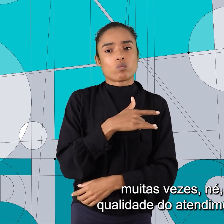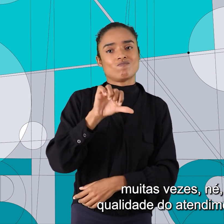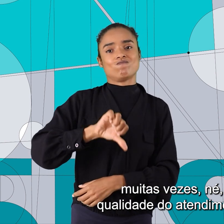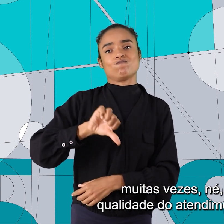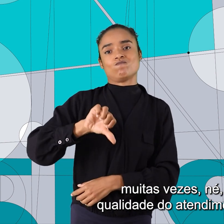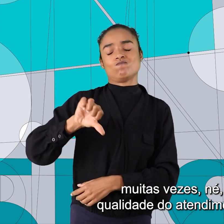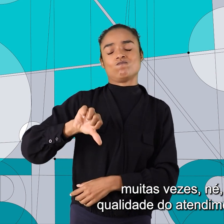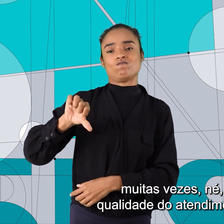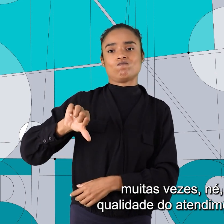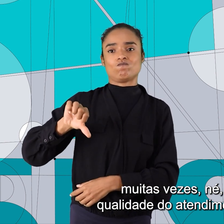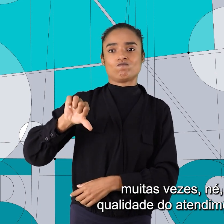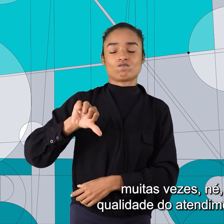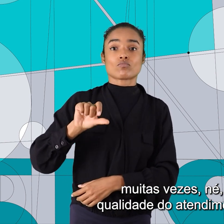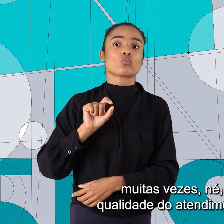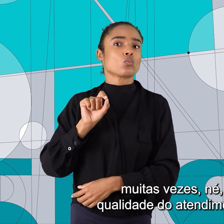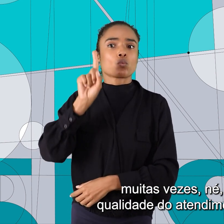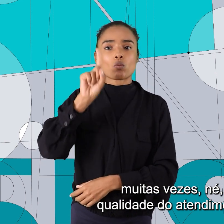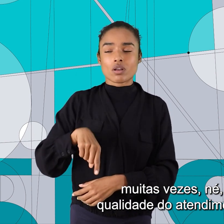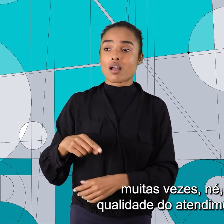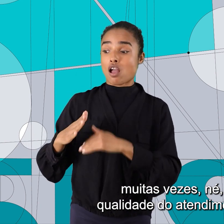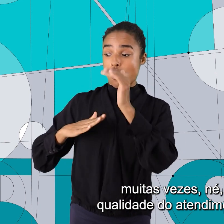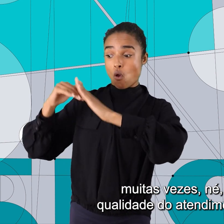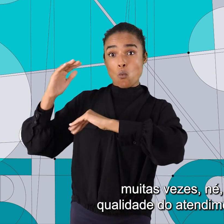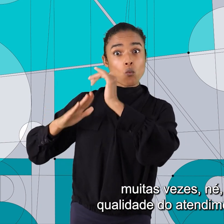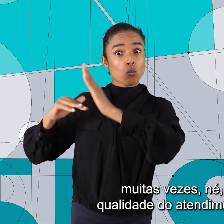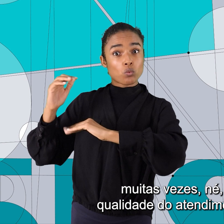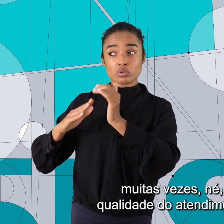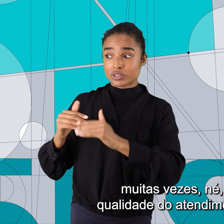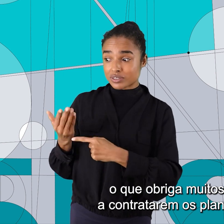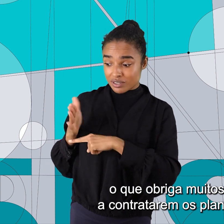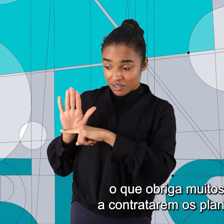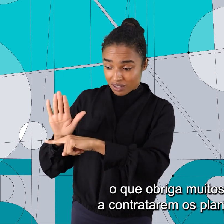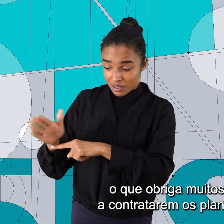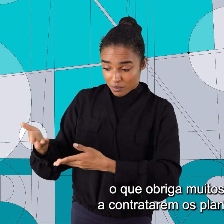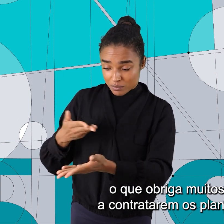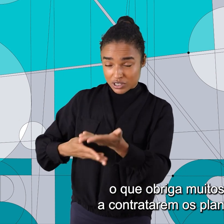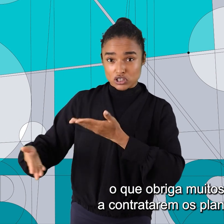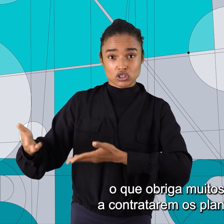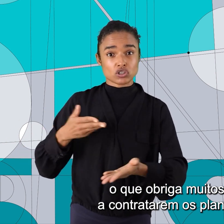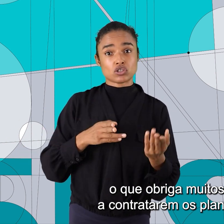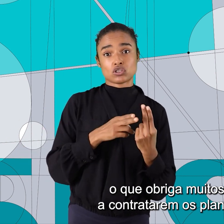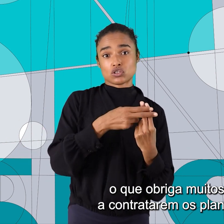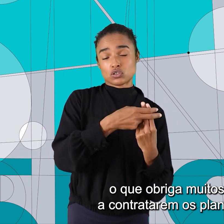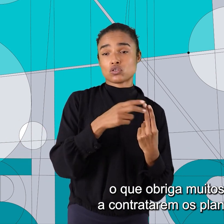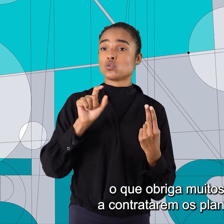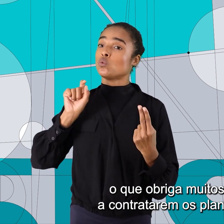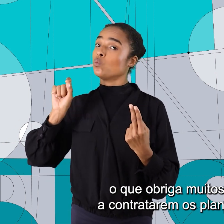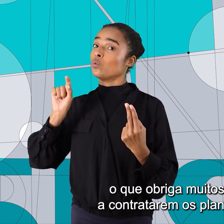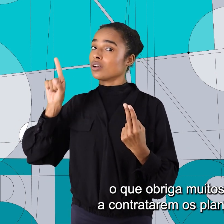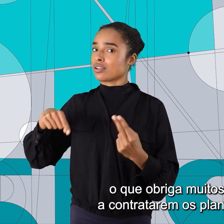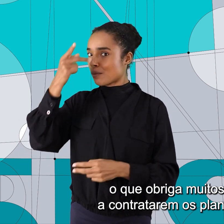se reflete muitas vezes na baixa qualidade do atendimento no SUS. O que obriga muitos brasileiros a contratarem